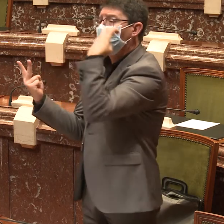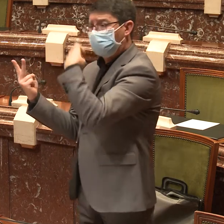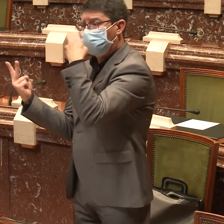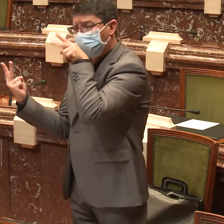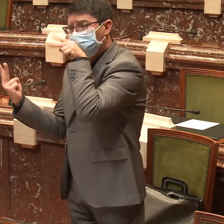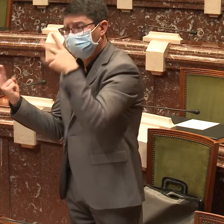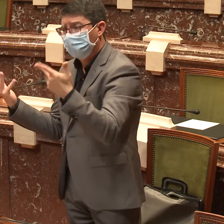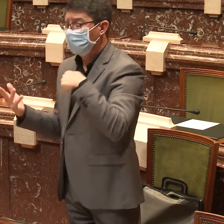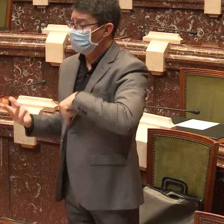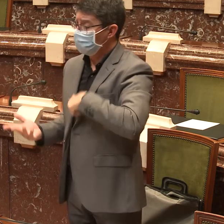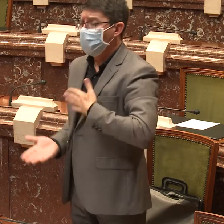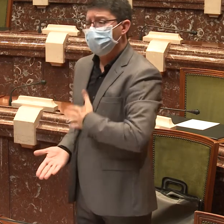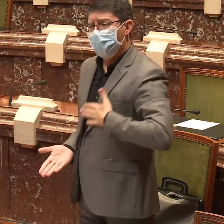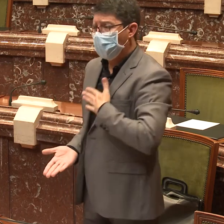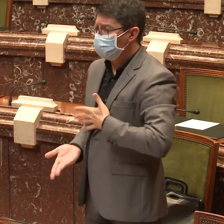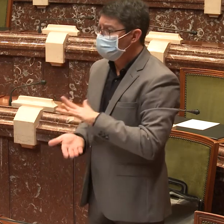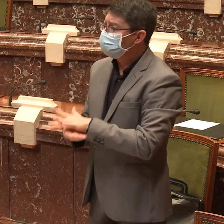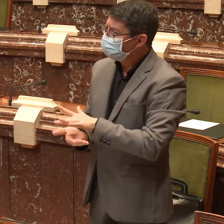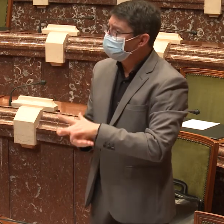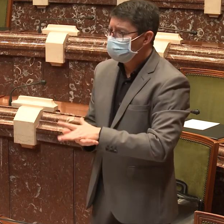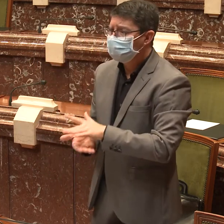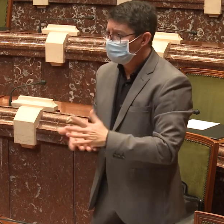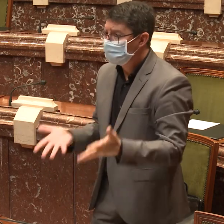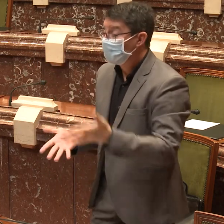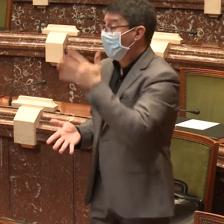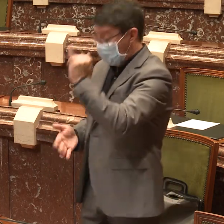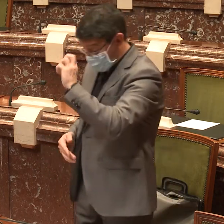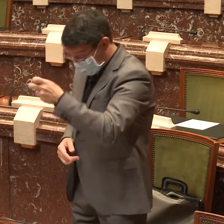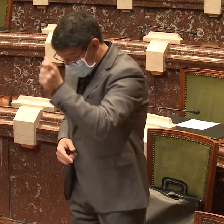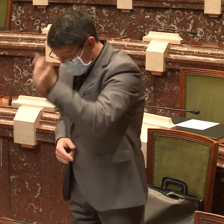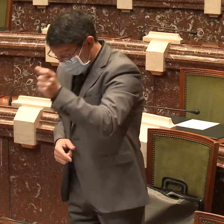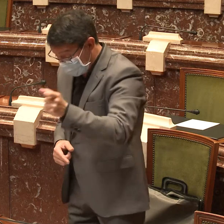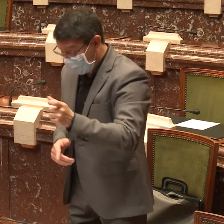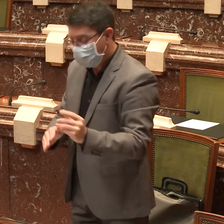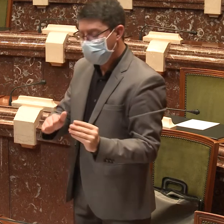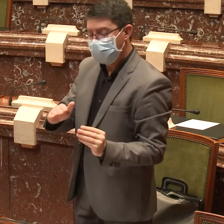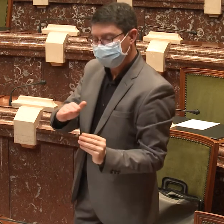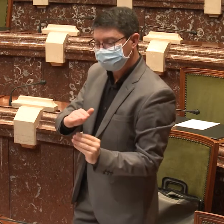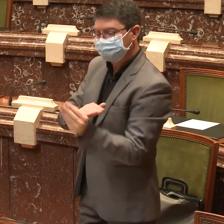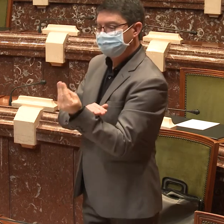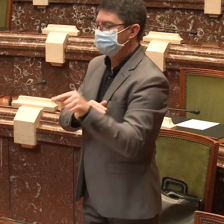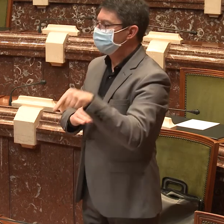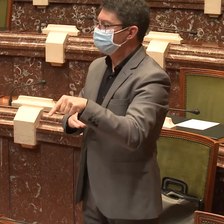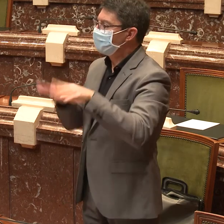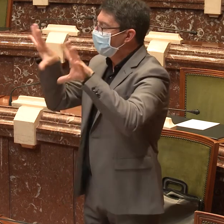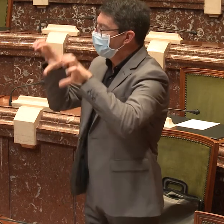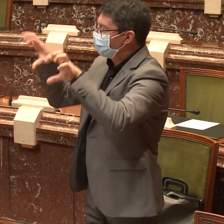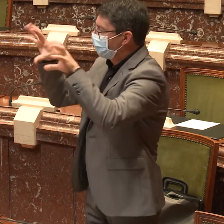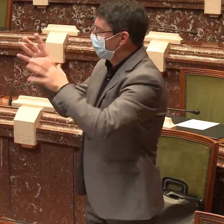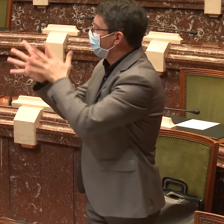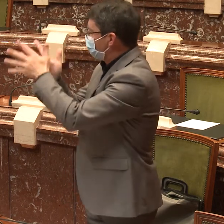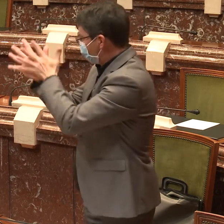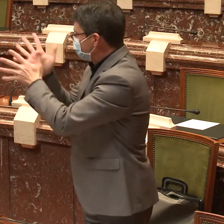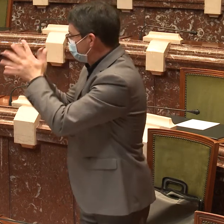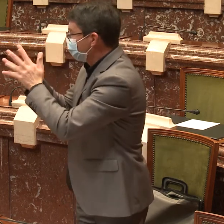lengua, mientras que para otras es la lengua oral. Hay personas que dominan ambas lenguas, signadas y orales, y se sienten igualmente